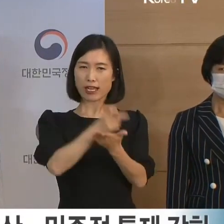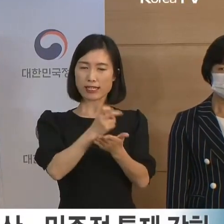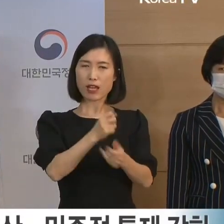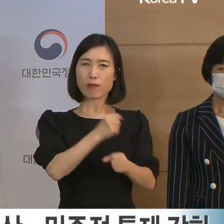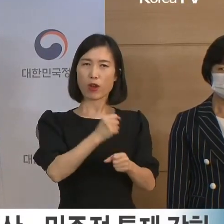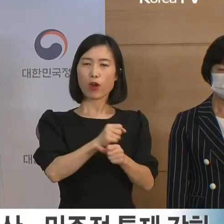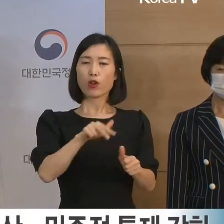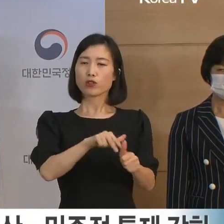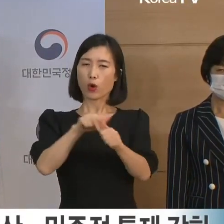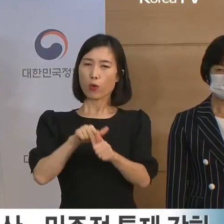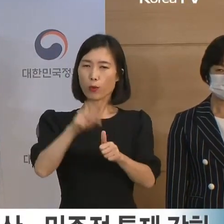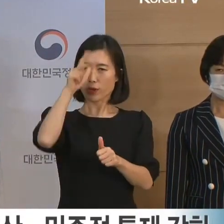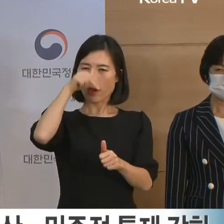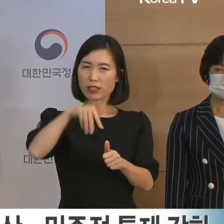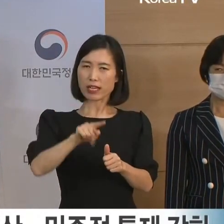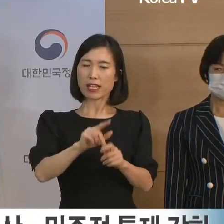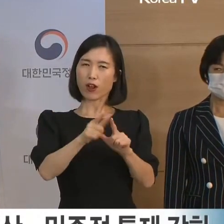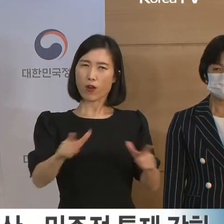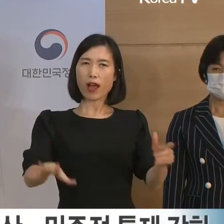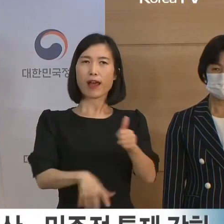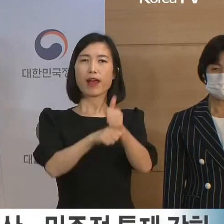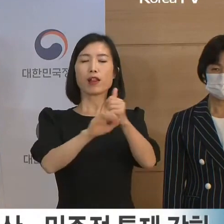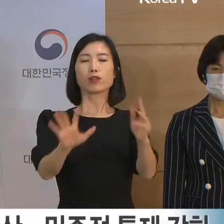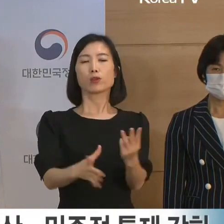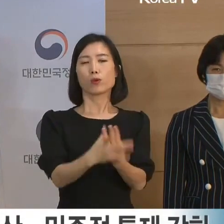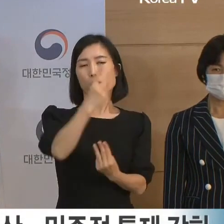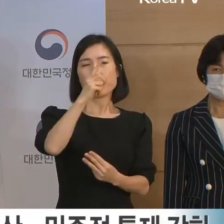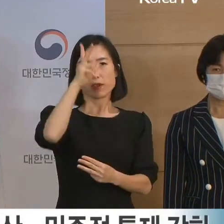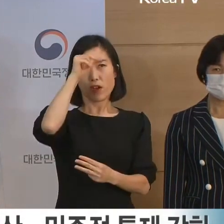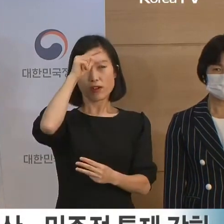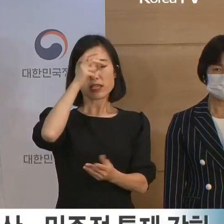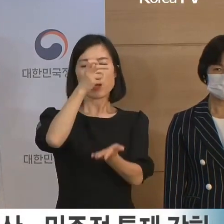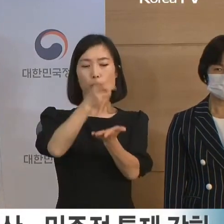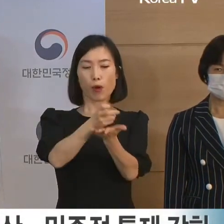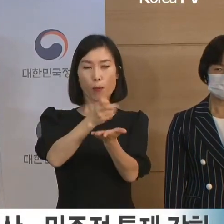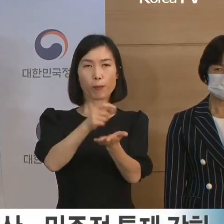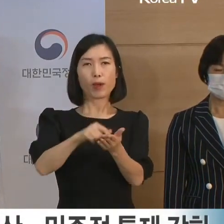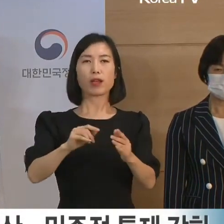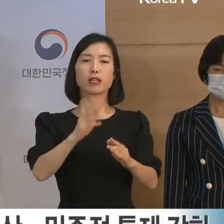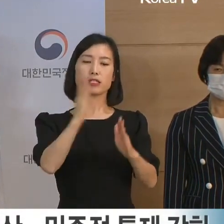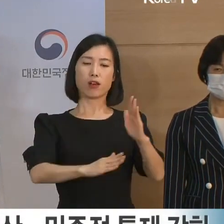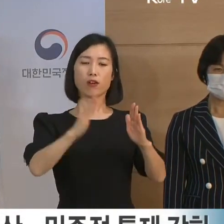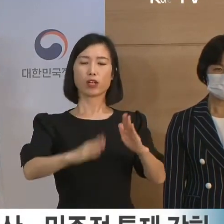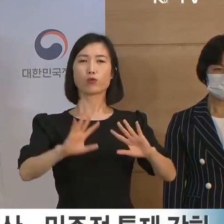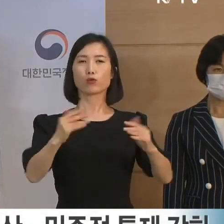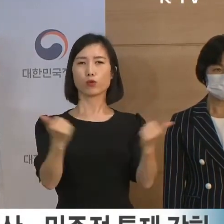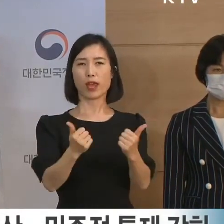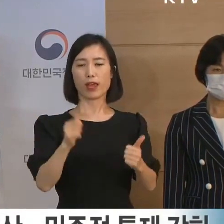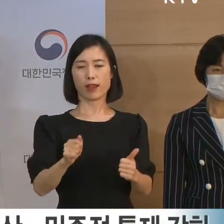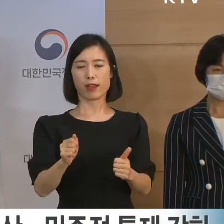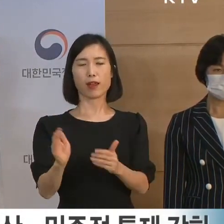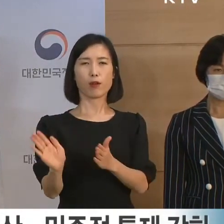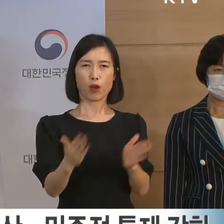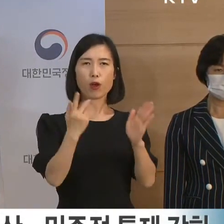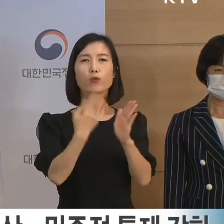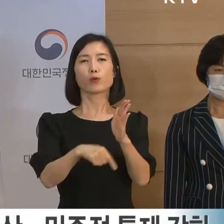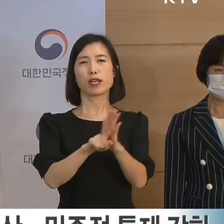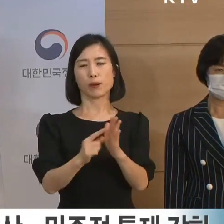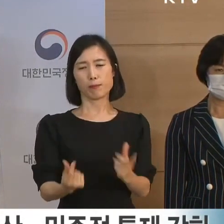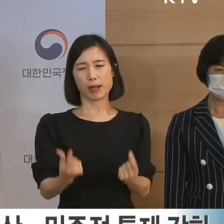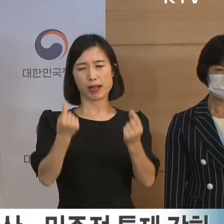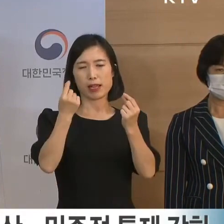정보경찰개혁 등을 담은 통합경찰법안이 정기국회에서 신속하게 처리될 수 있도록